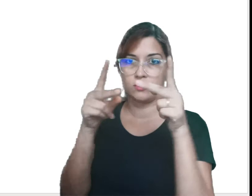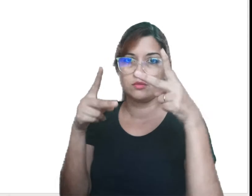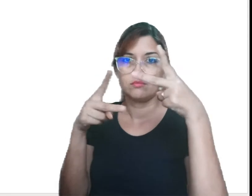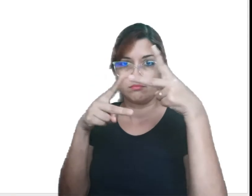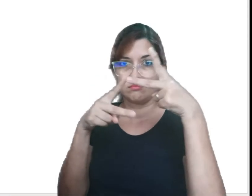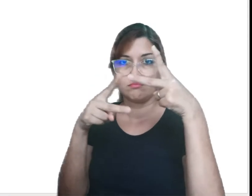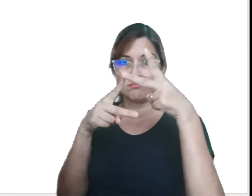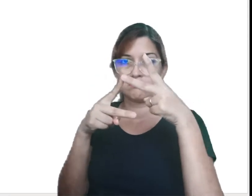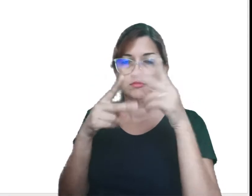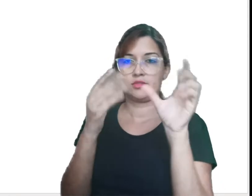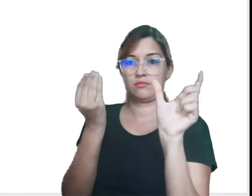Unidos.